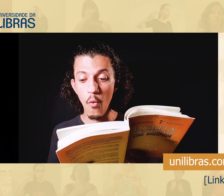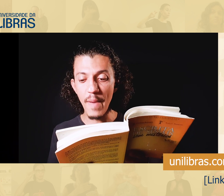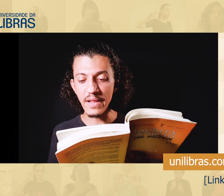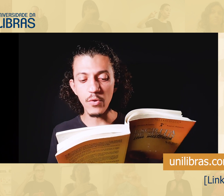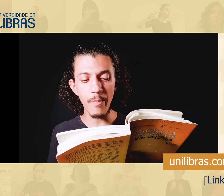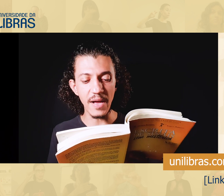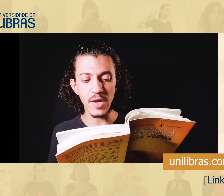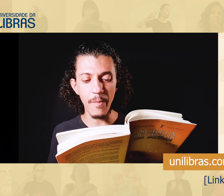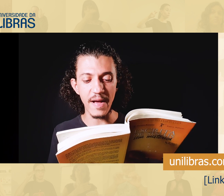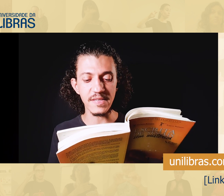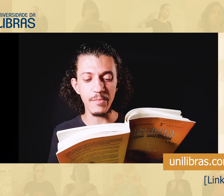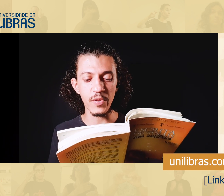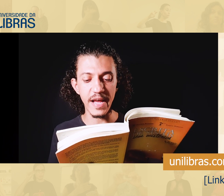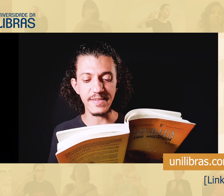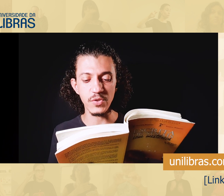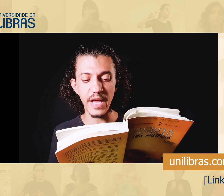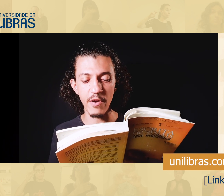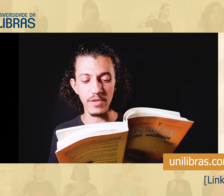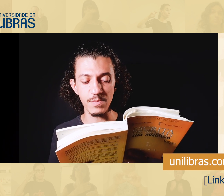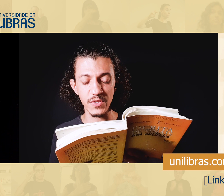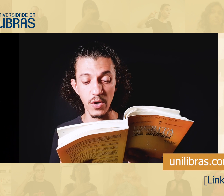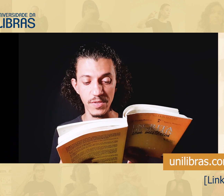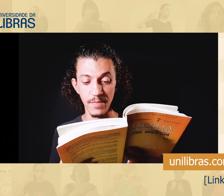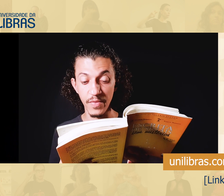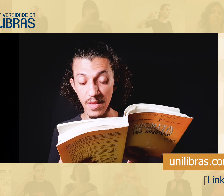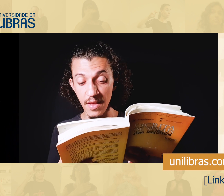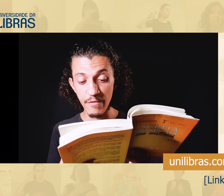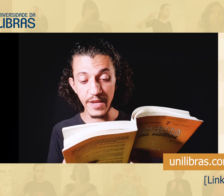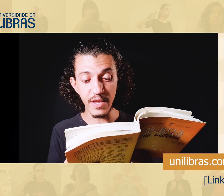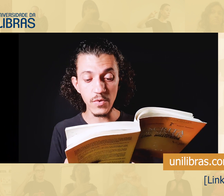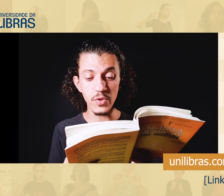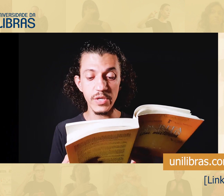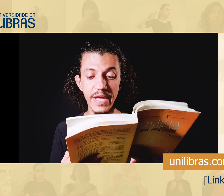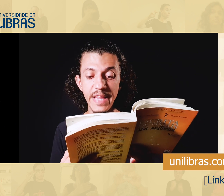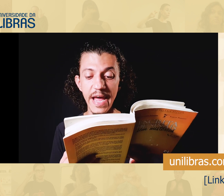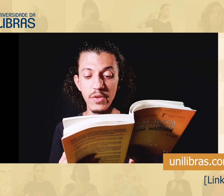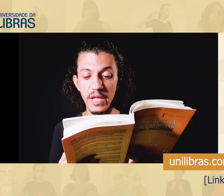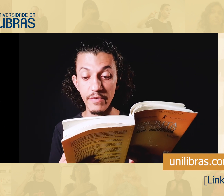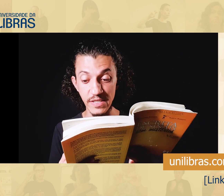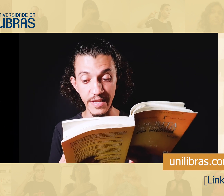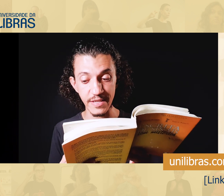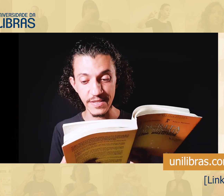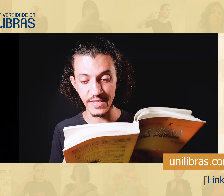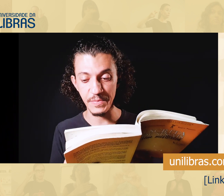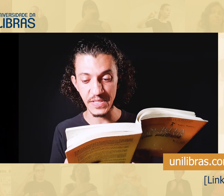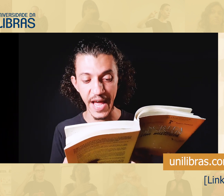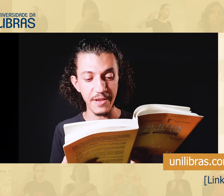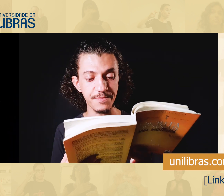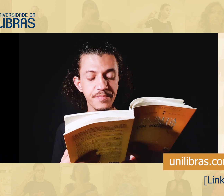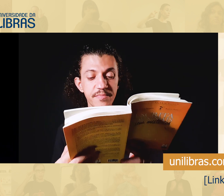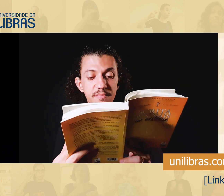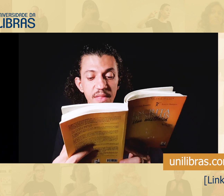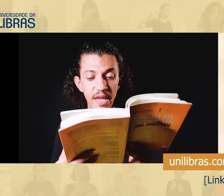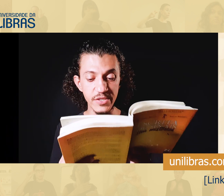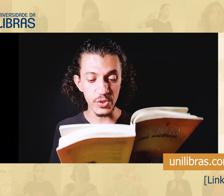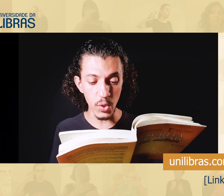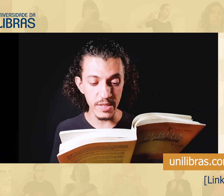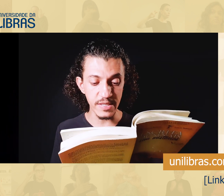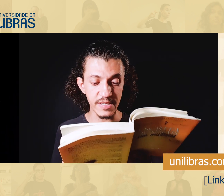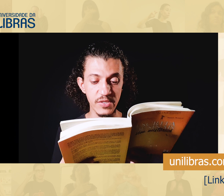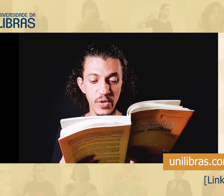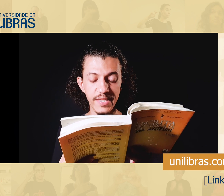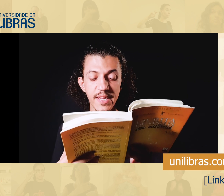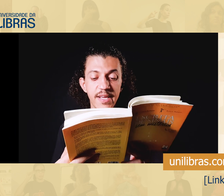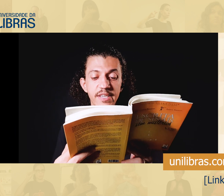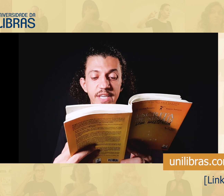um método passo a passo que pudesse ajudar outras pessoas. Foi então que surgiu a ideia do livro Escrita de Sinais e Mistérios, e de